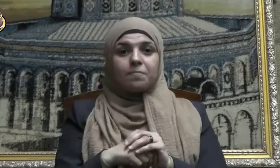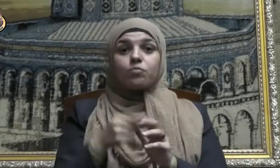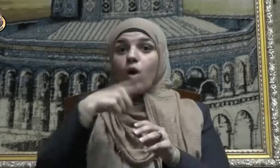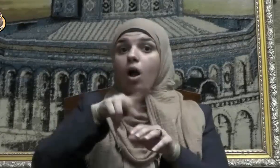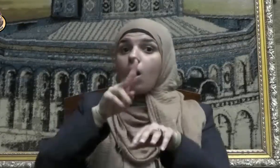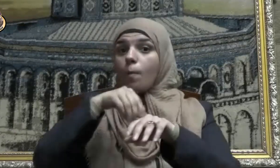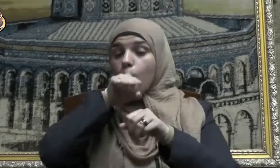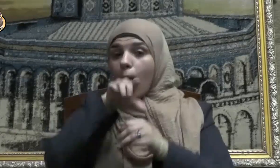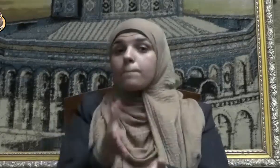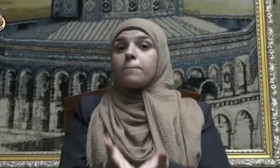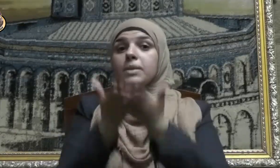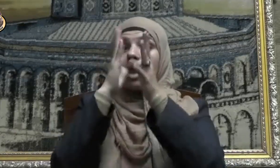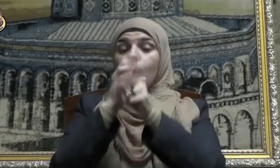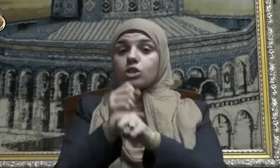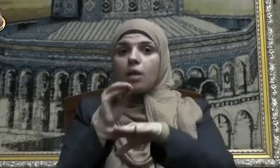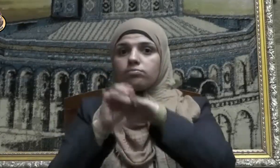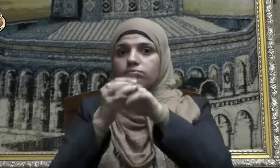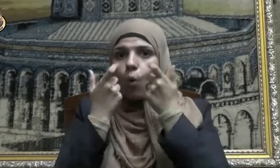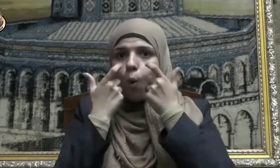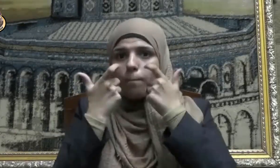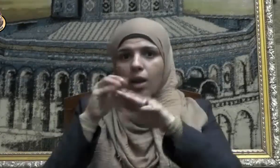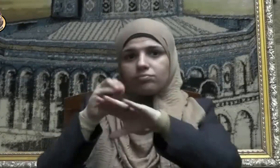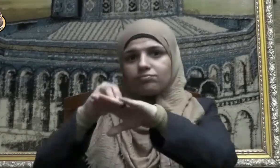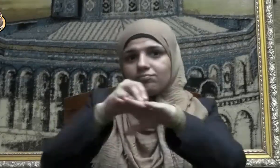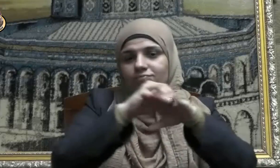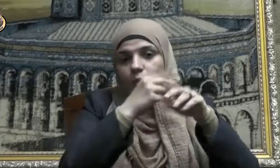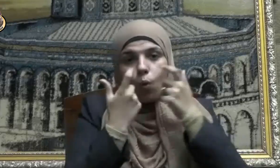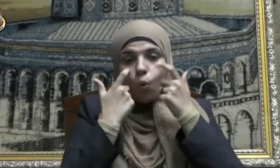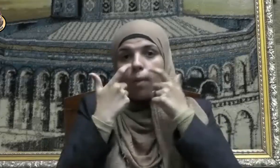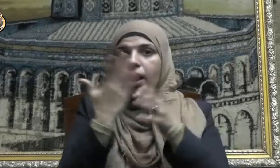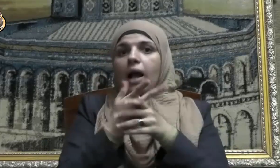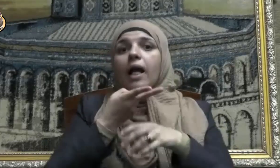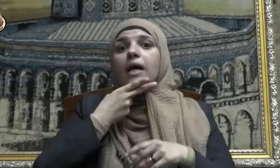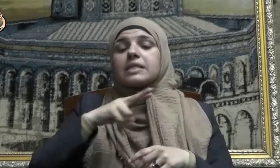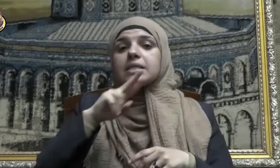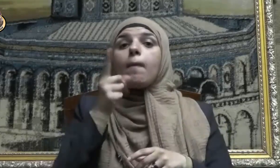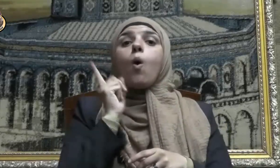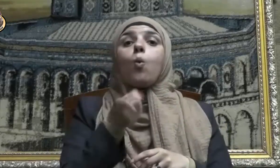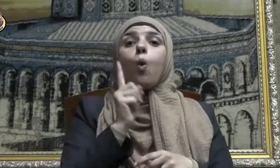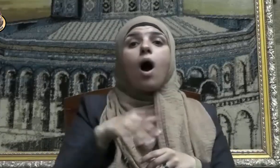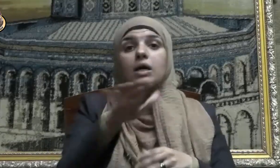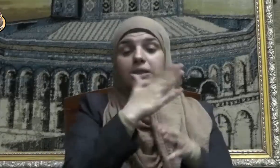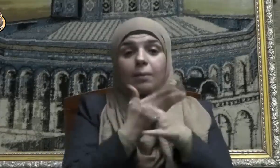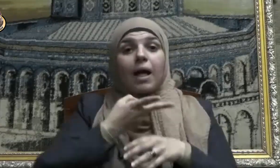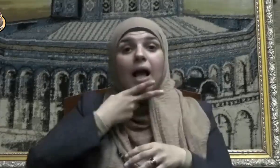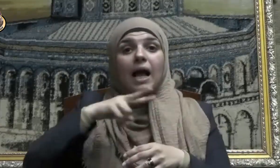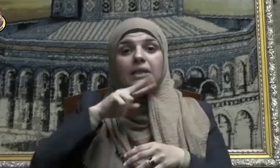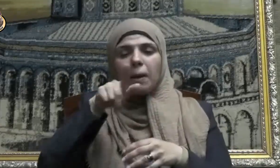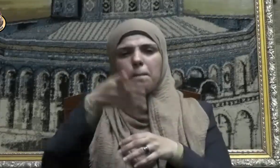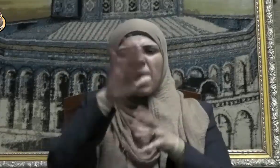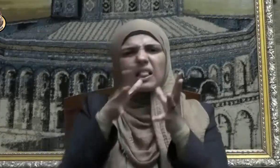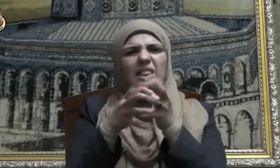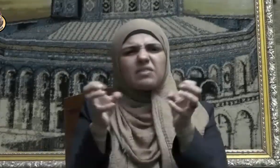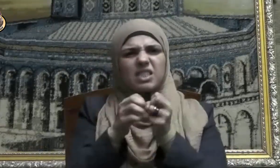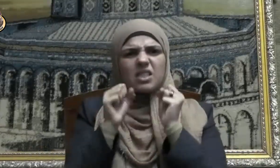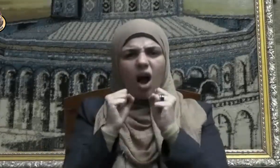صلى الله عليه وسلم من الكذب مبينا آثاره قائلا